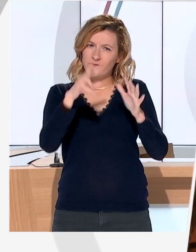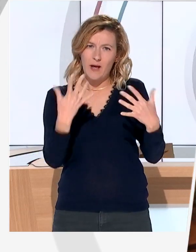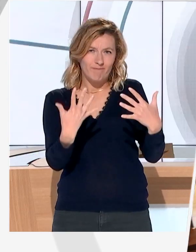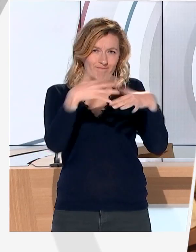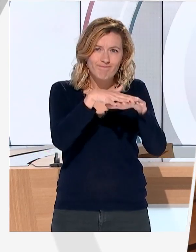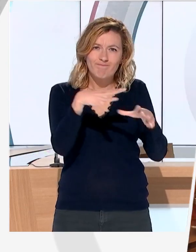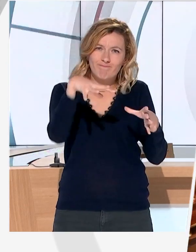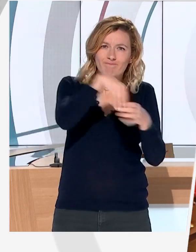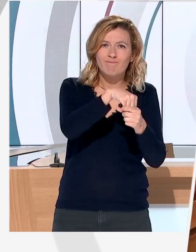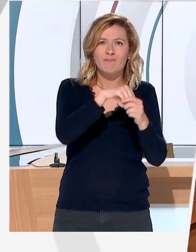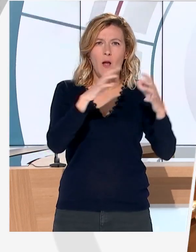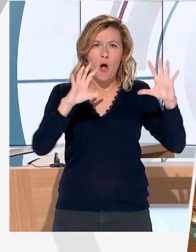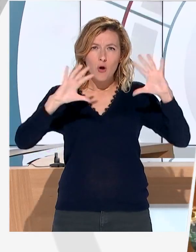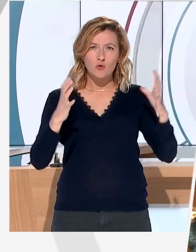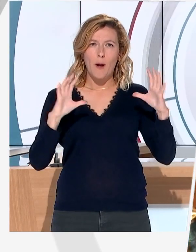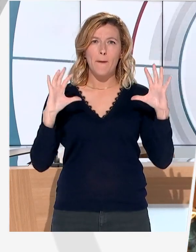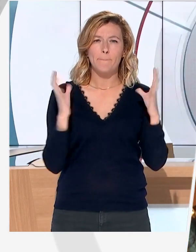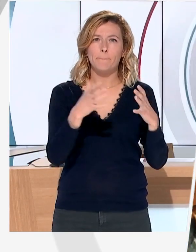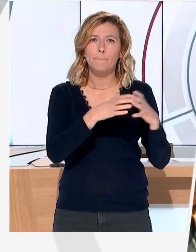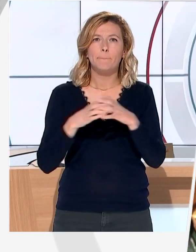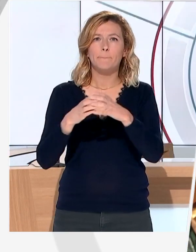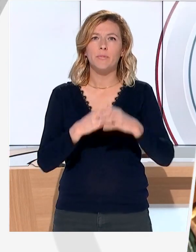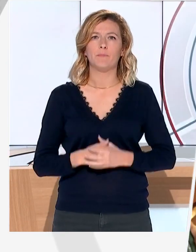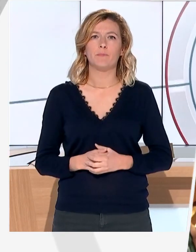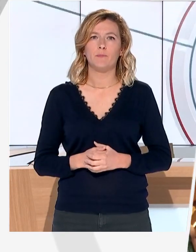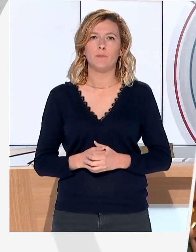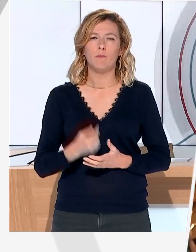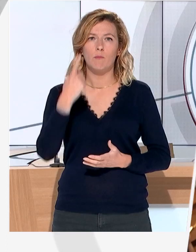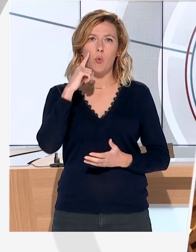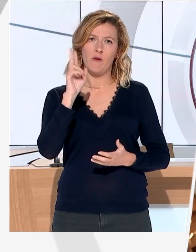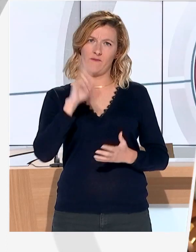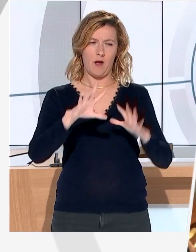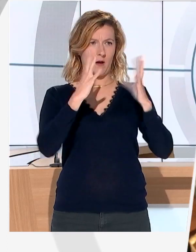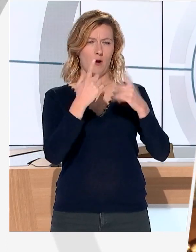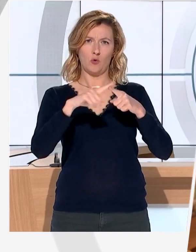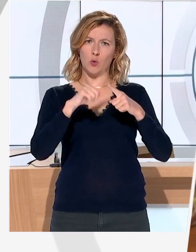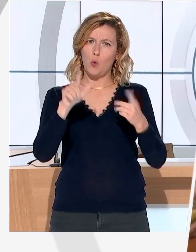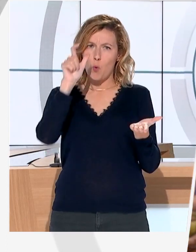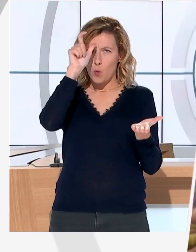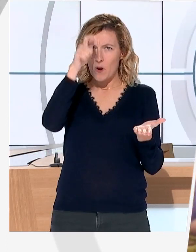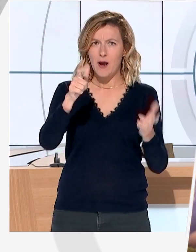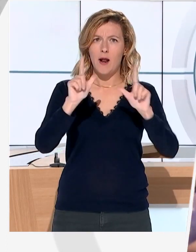être avec sa personnalité, mais s'intégrer à l'ensemble pour faire quelque chose de cohérent